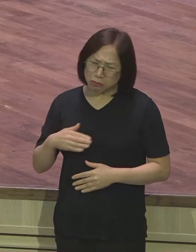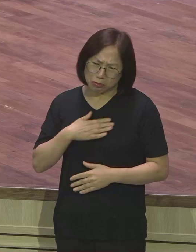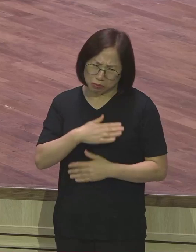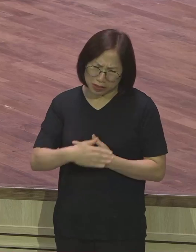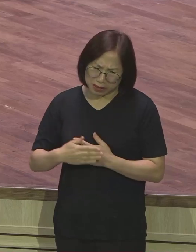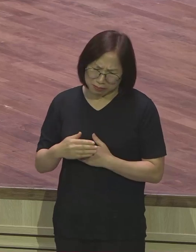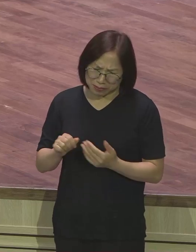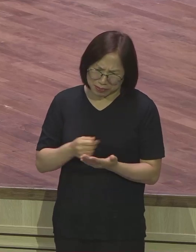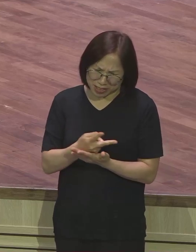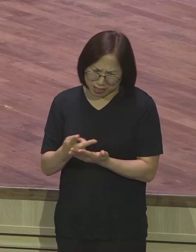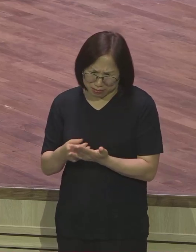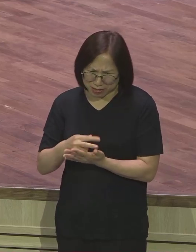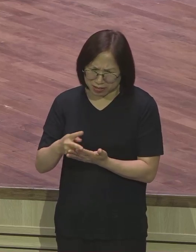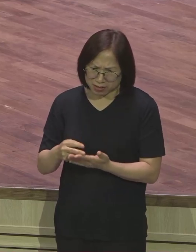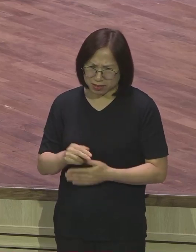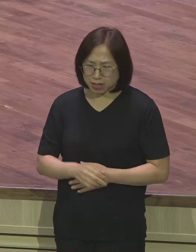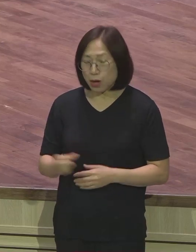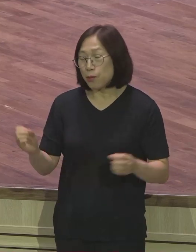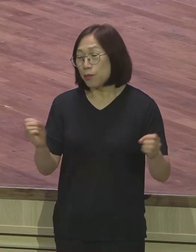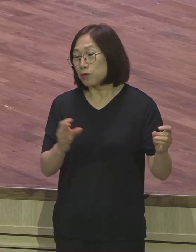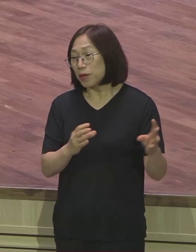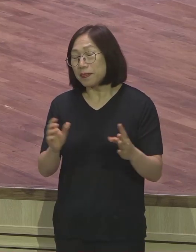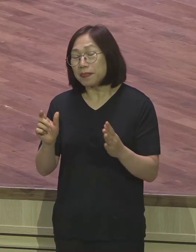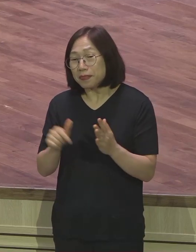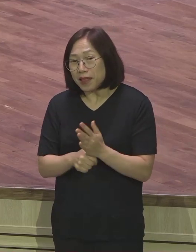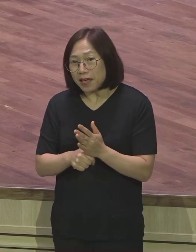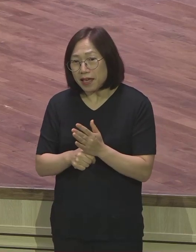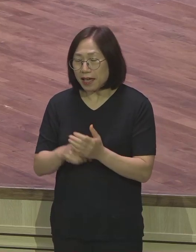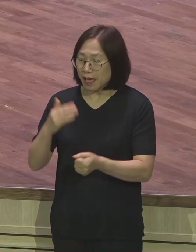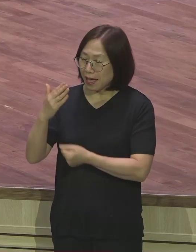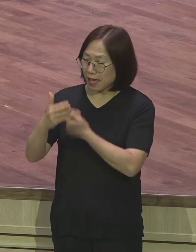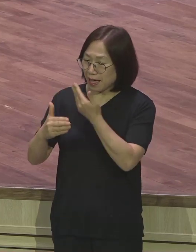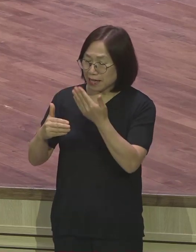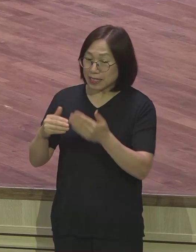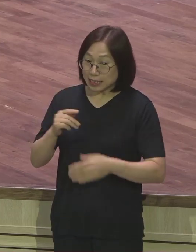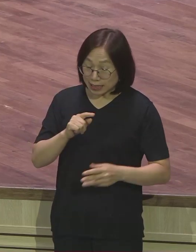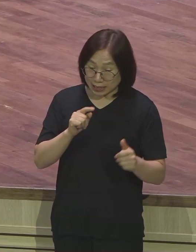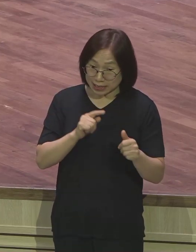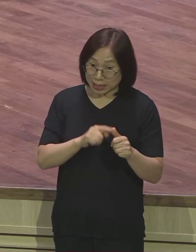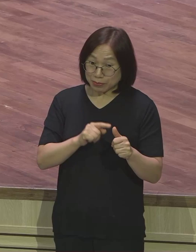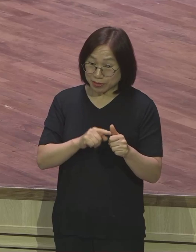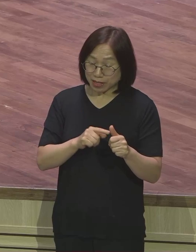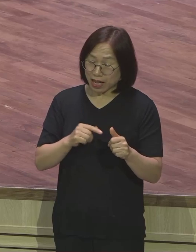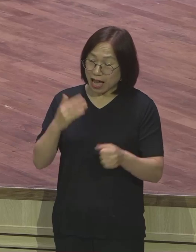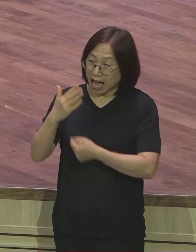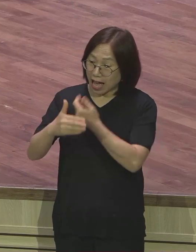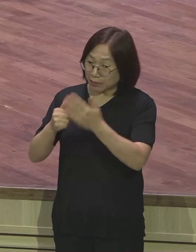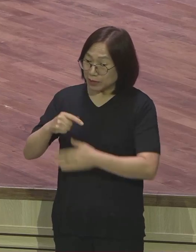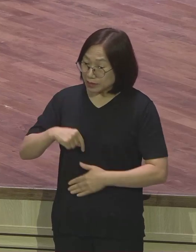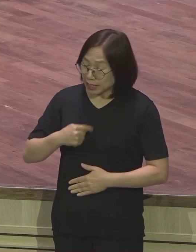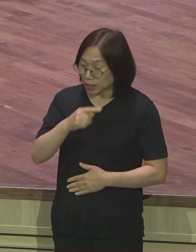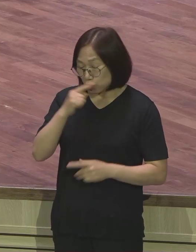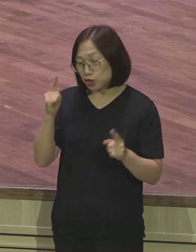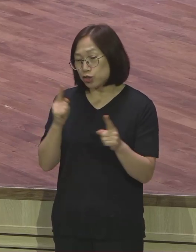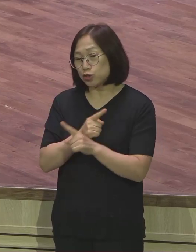그런데 포럼을 하면서 그날 밤에 하나님이 중량 고백을 이 랩몬트가 하나님이 자기를 치유성교사로 세우시기 위해서